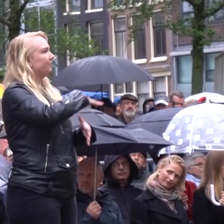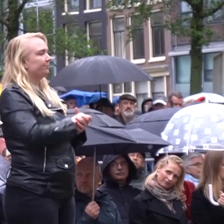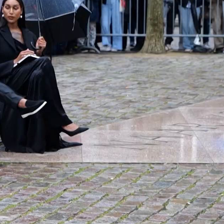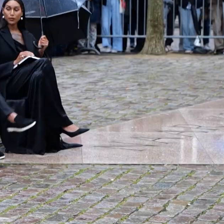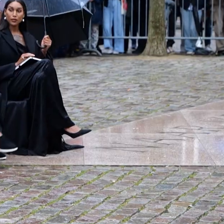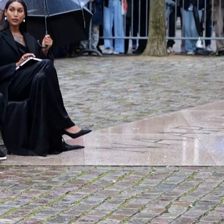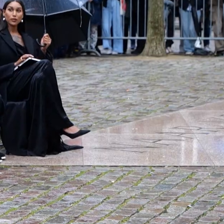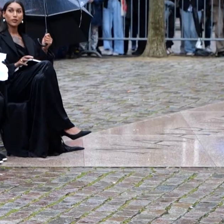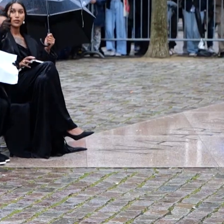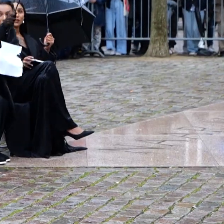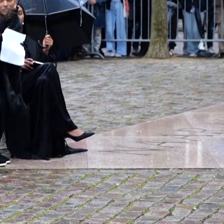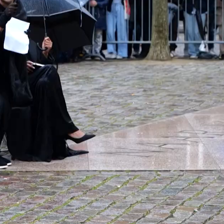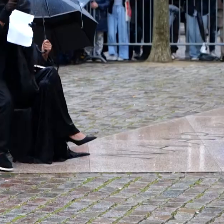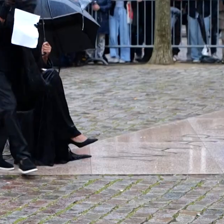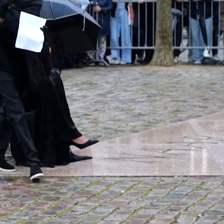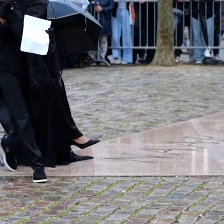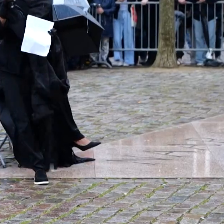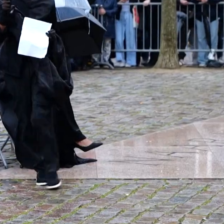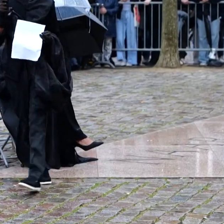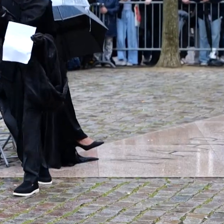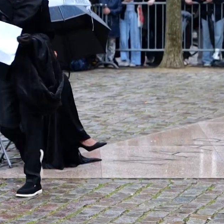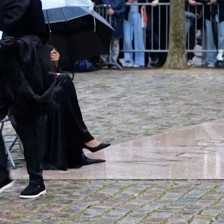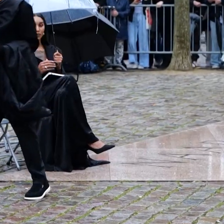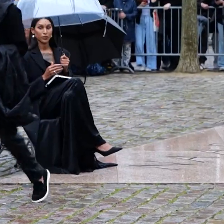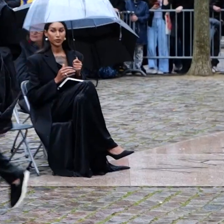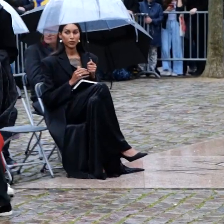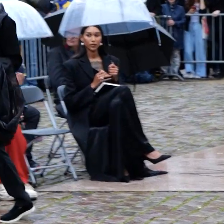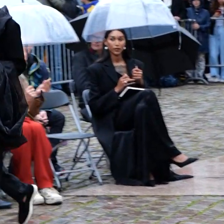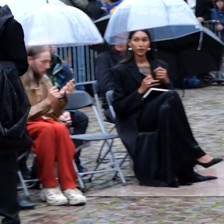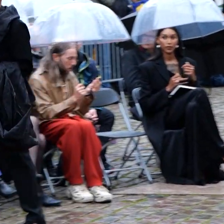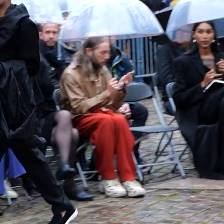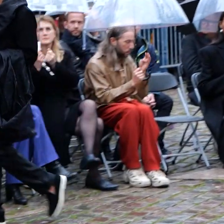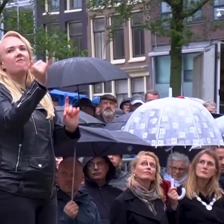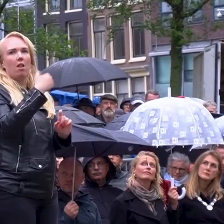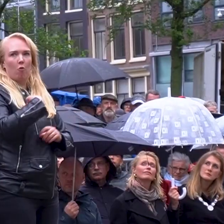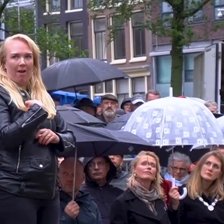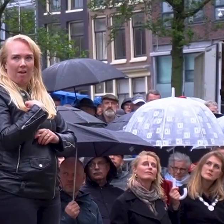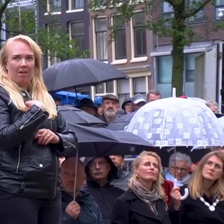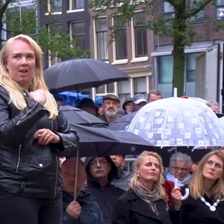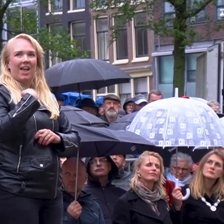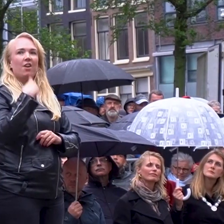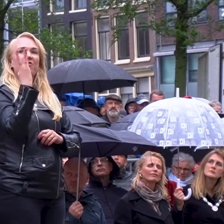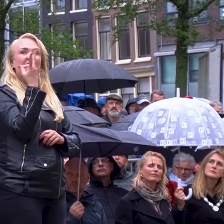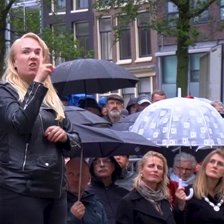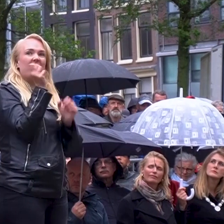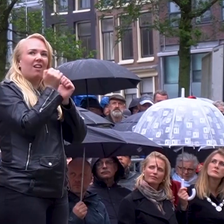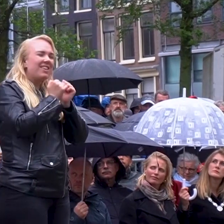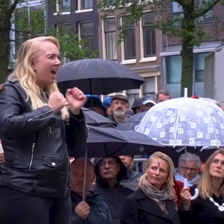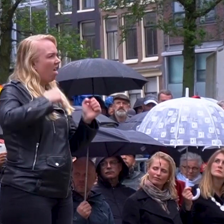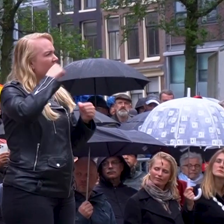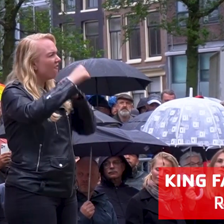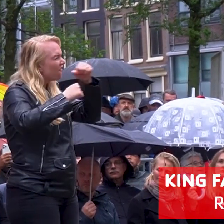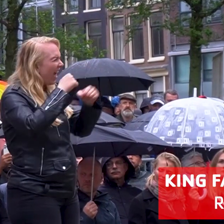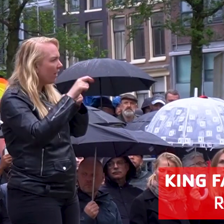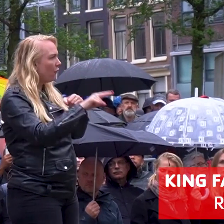Hier is King Faisal. Vrijheid is een onderwerp dat veel voor mij betekent. Het is iets waar ik 24 jaar lang voor heb gevochten.